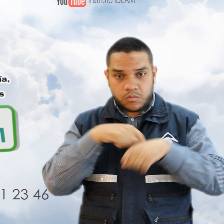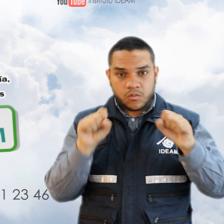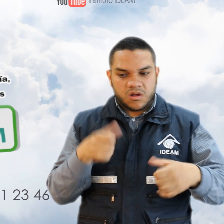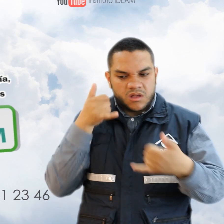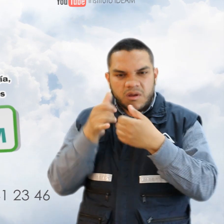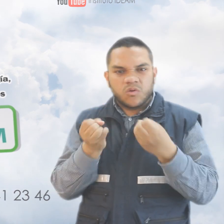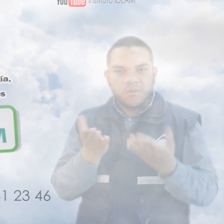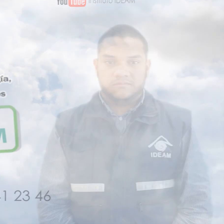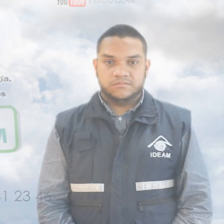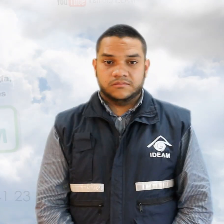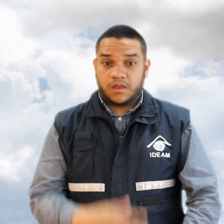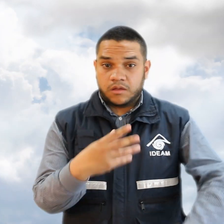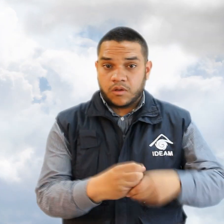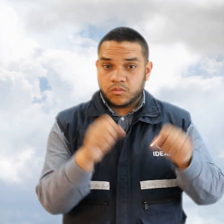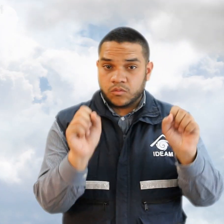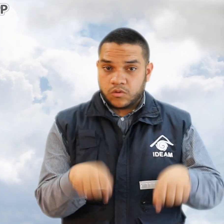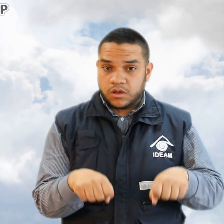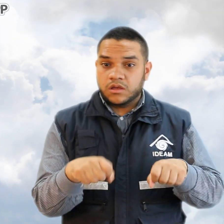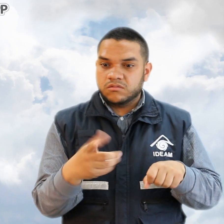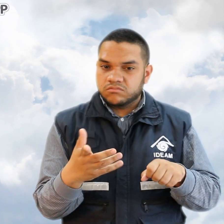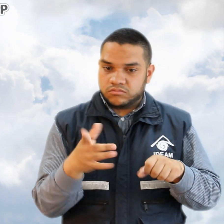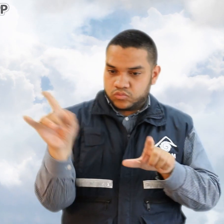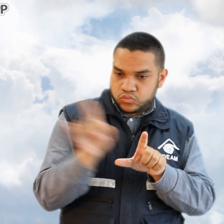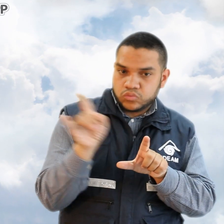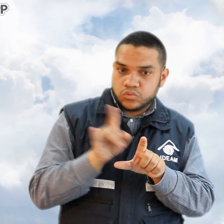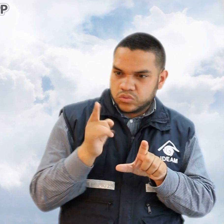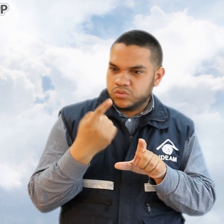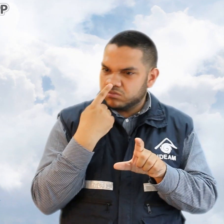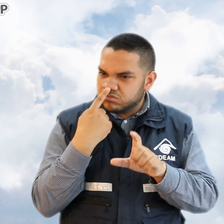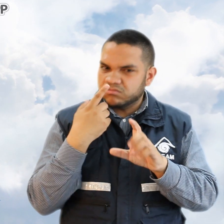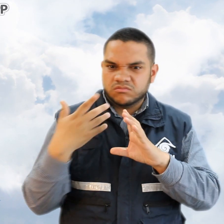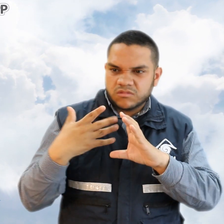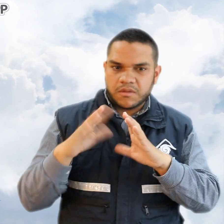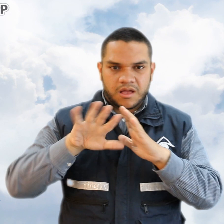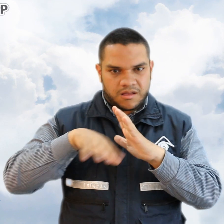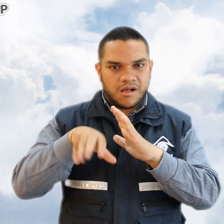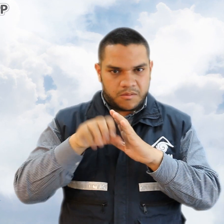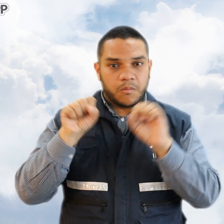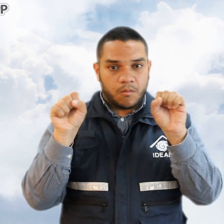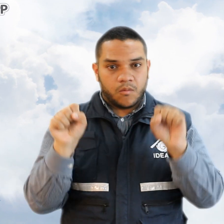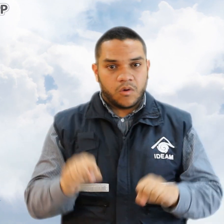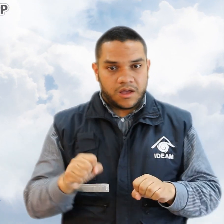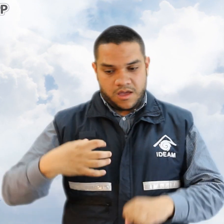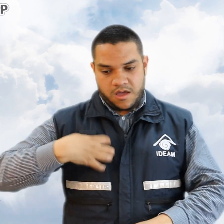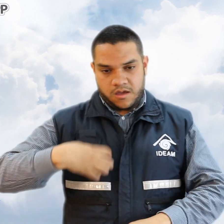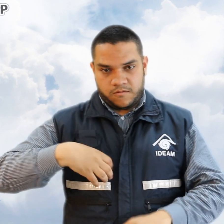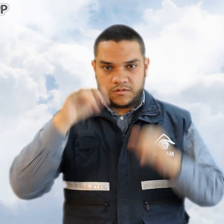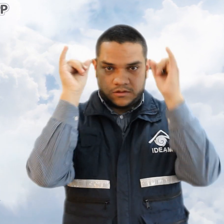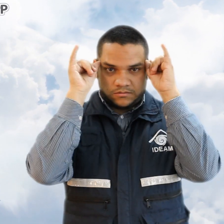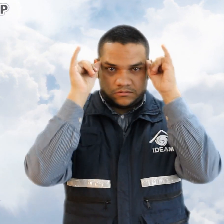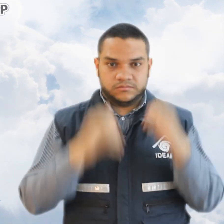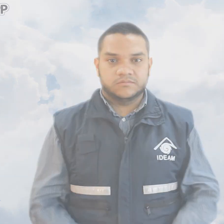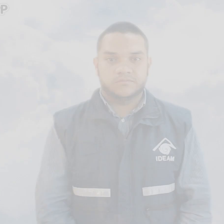aparecen en pantalla. Adicionalmente los invitamos a descargar nuestra aplicación Mi Pronóstico disponible para dispositivos móviles iPhone y Android.